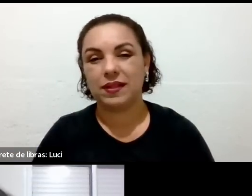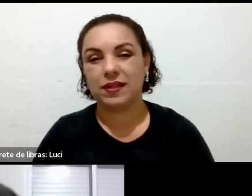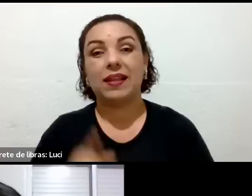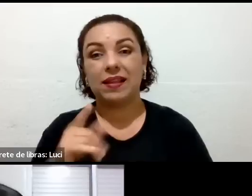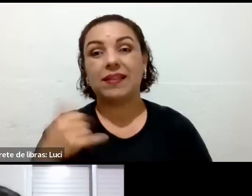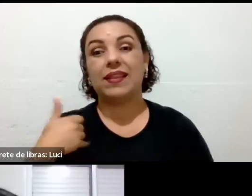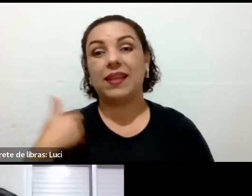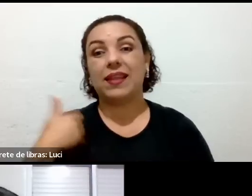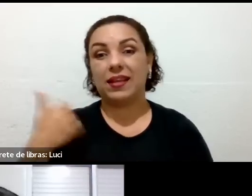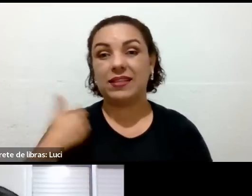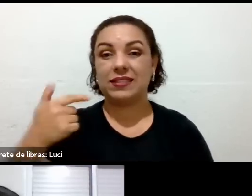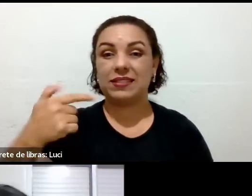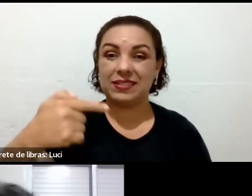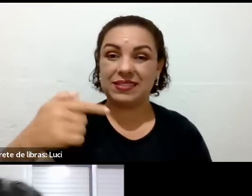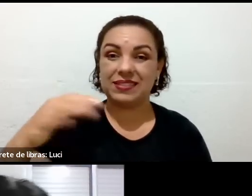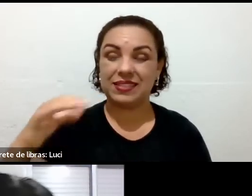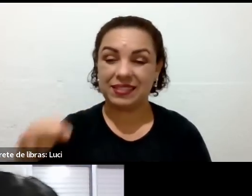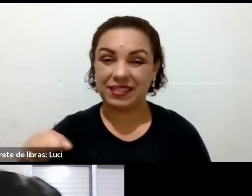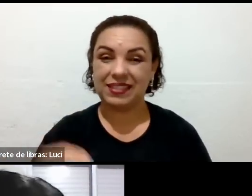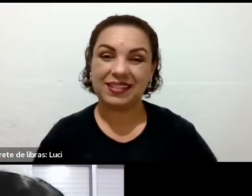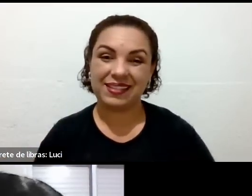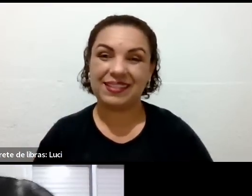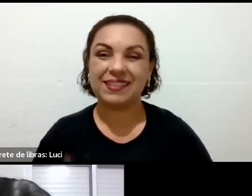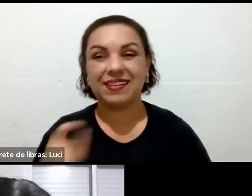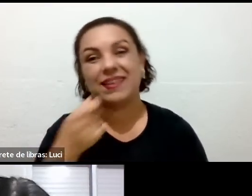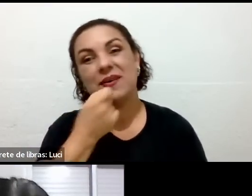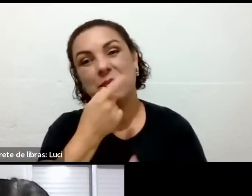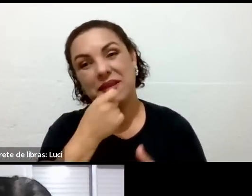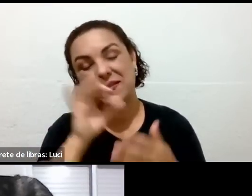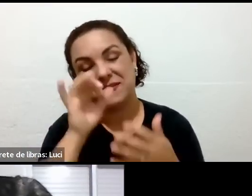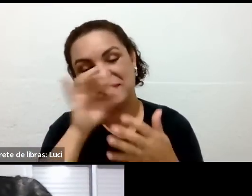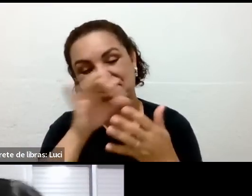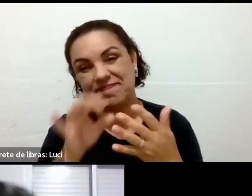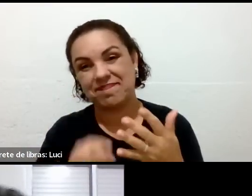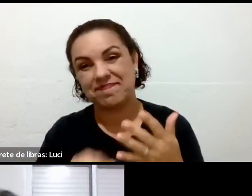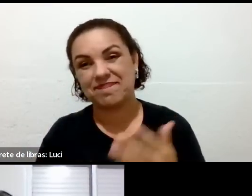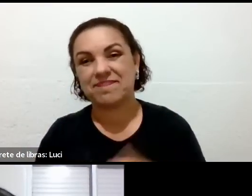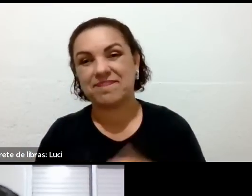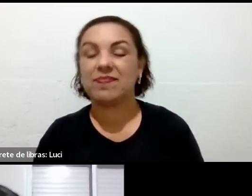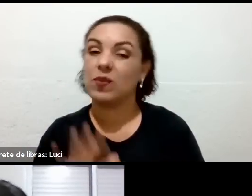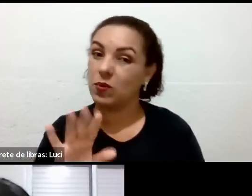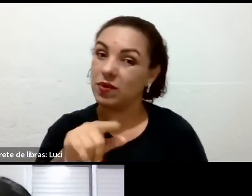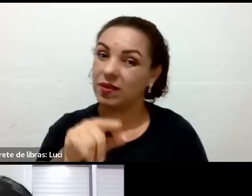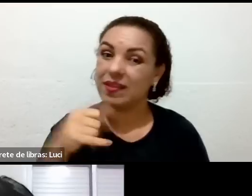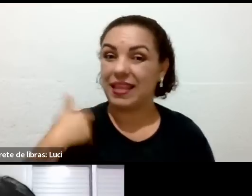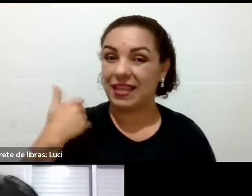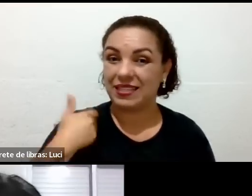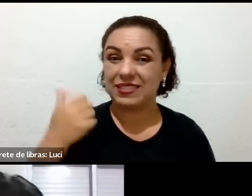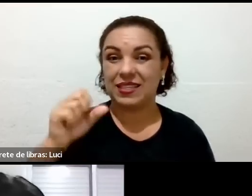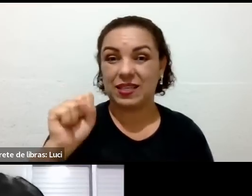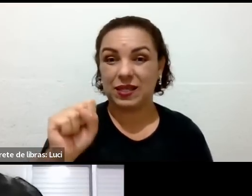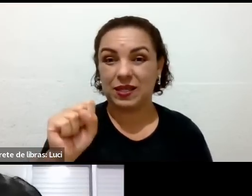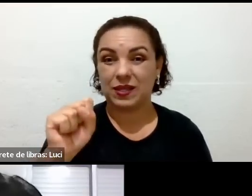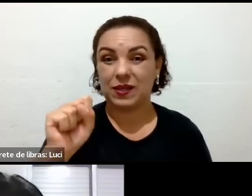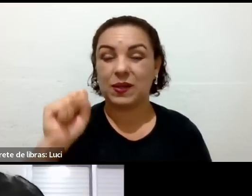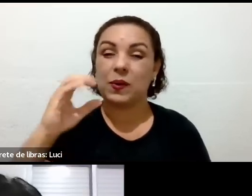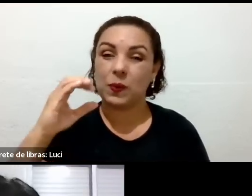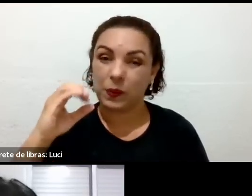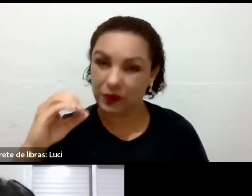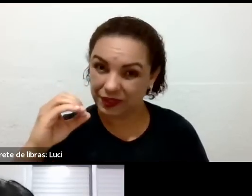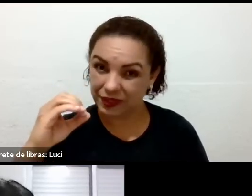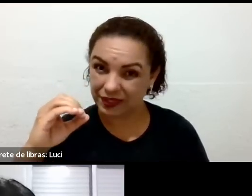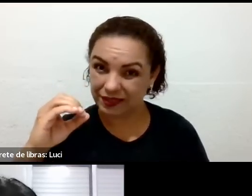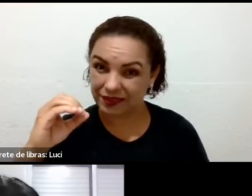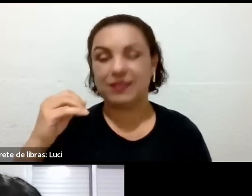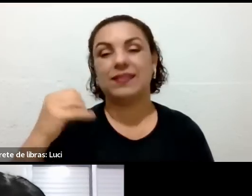Não. E tomando esse monte de remédio. Com 80 anos, nós temos um senhor que chama Francisco, ele